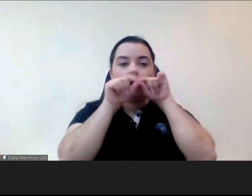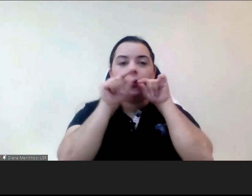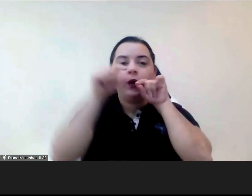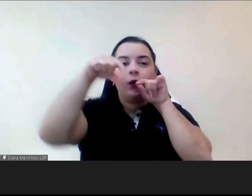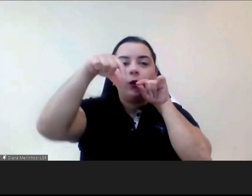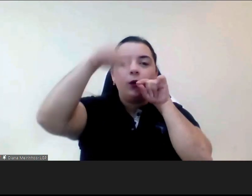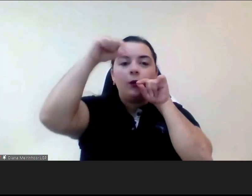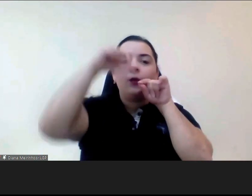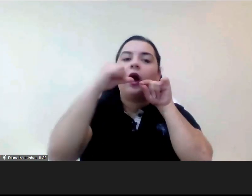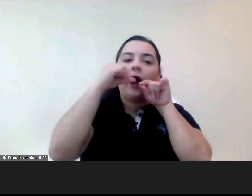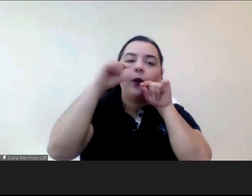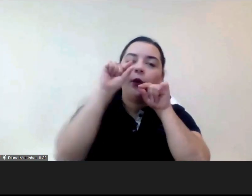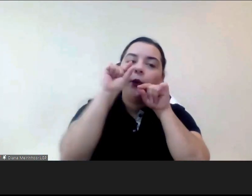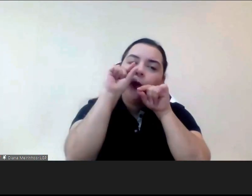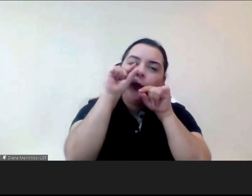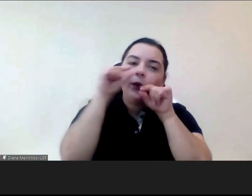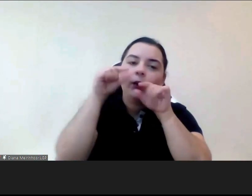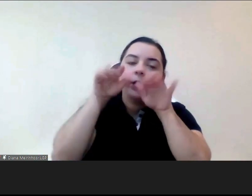e que